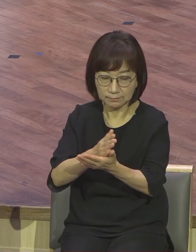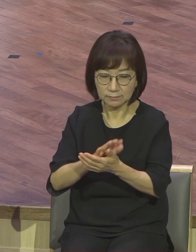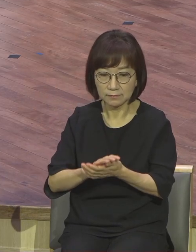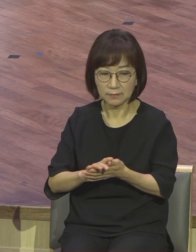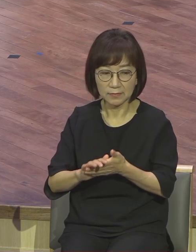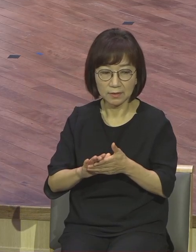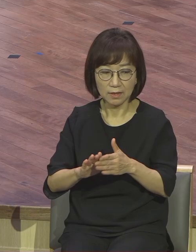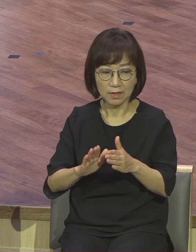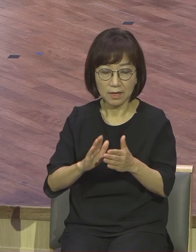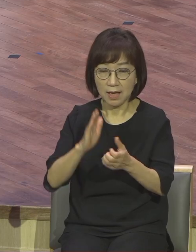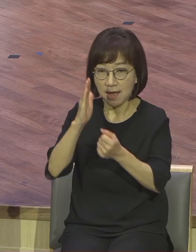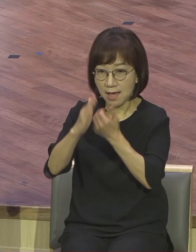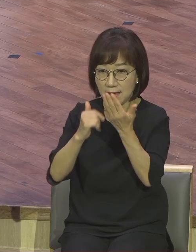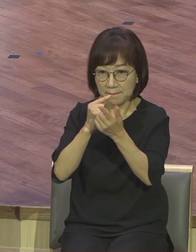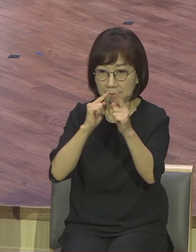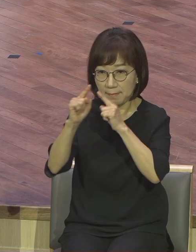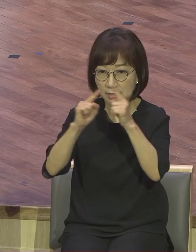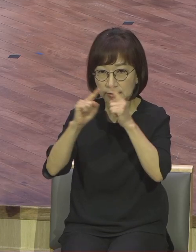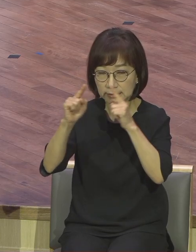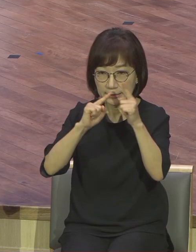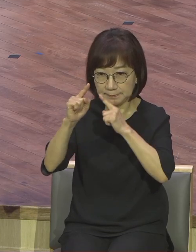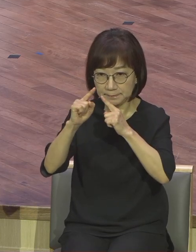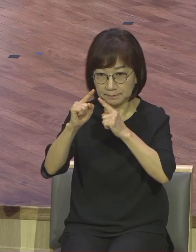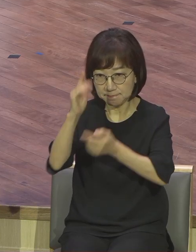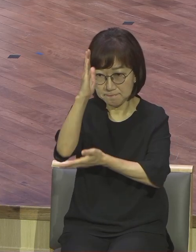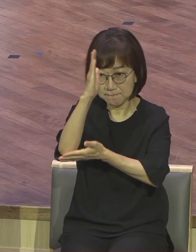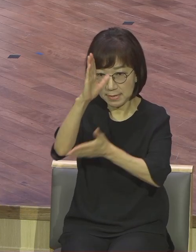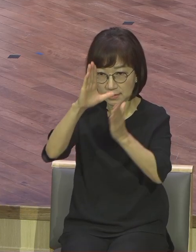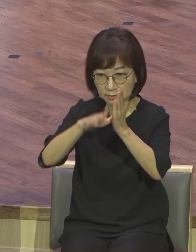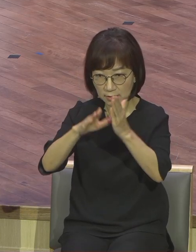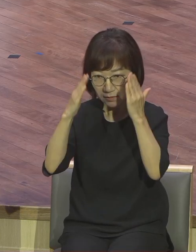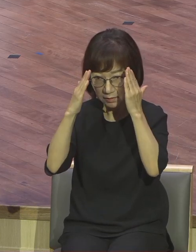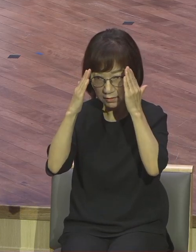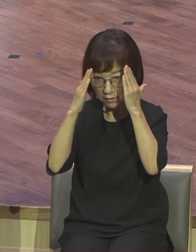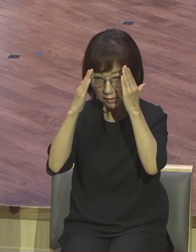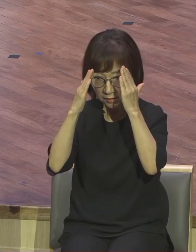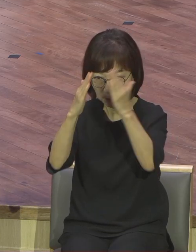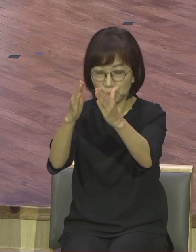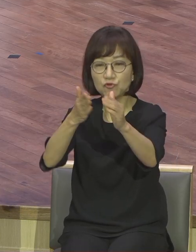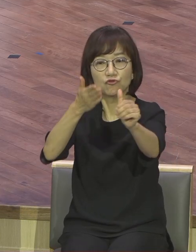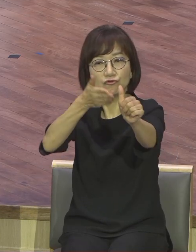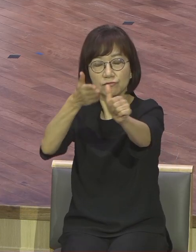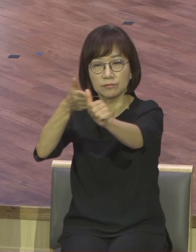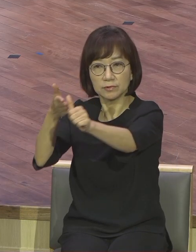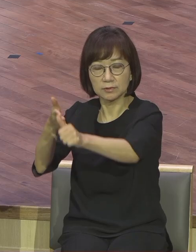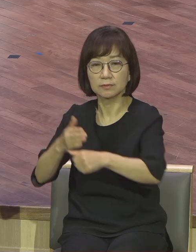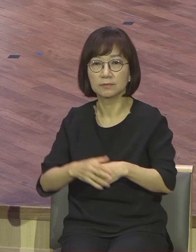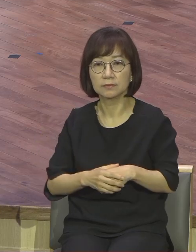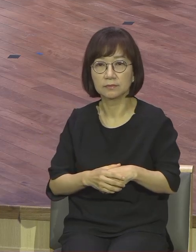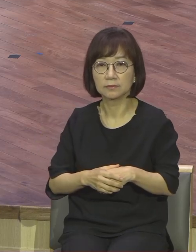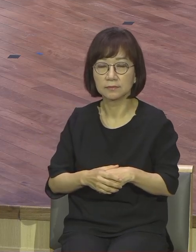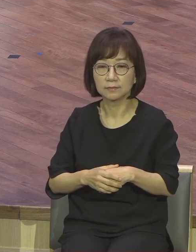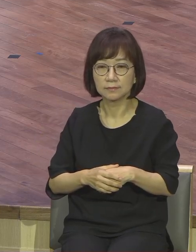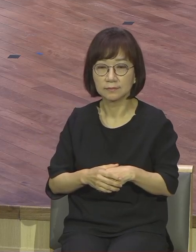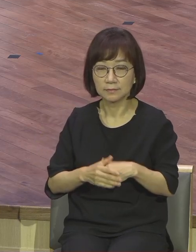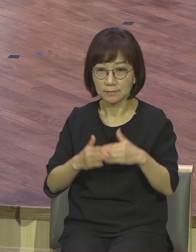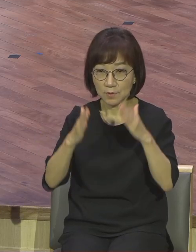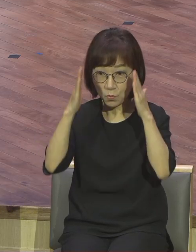시간마다 집중해야 돼요 집중 공부 잘하는 아이들은 머리 좋아서도